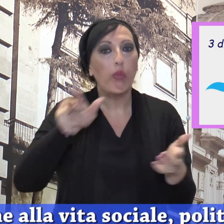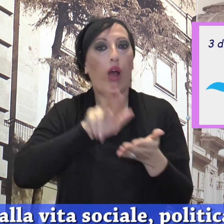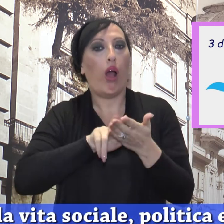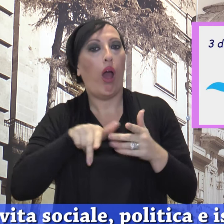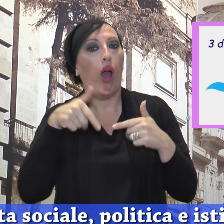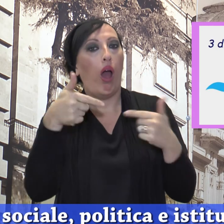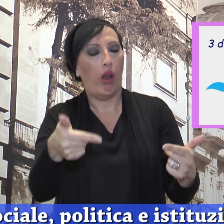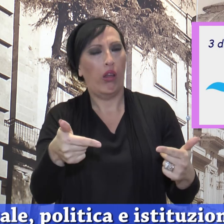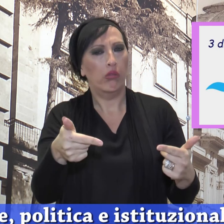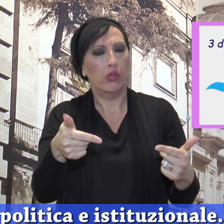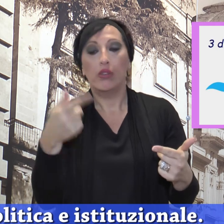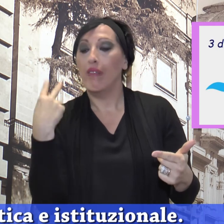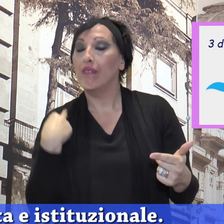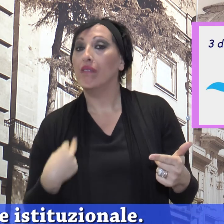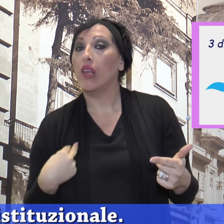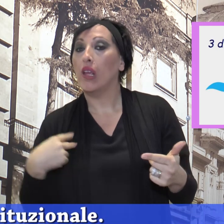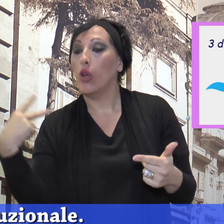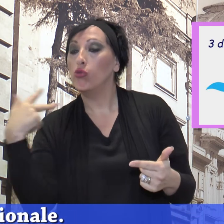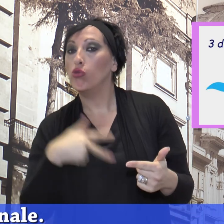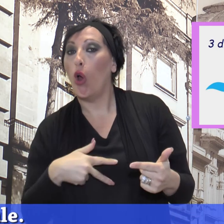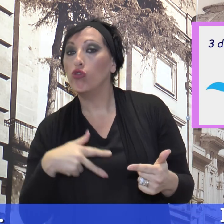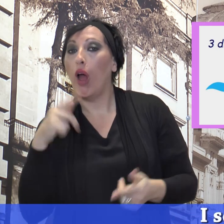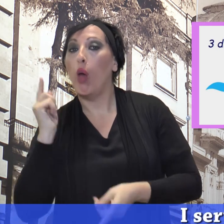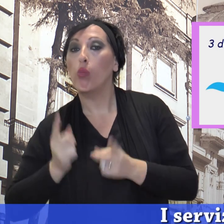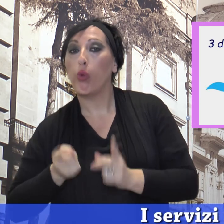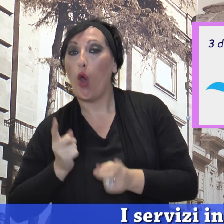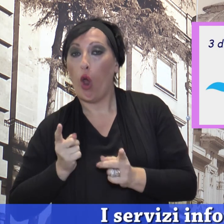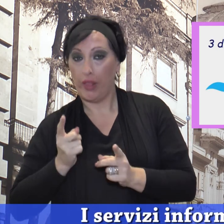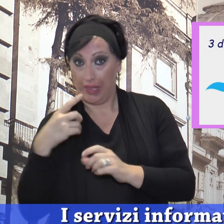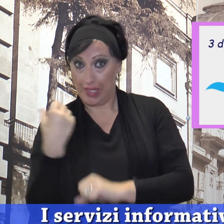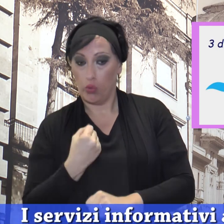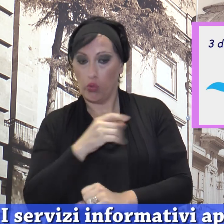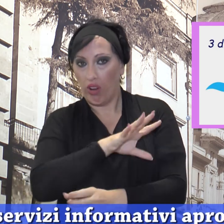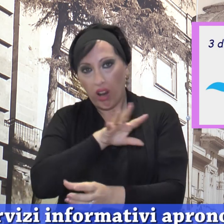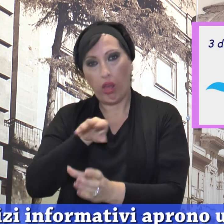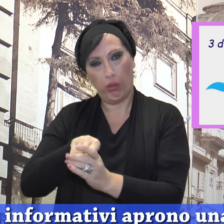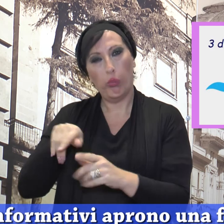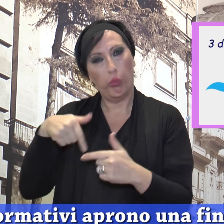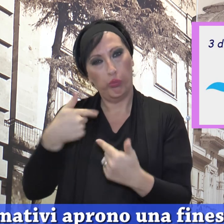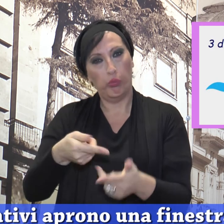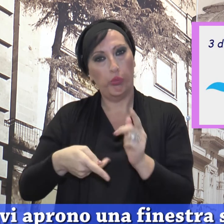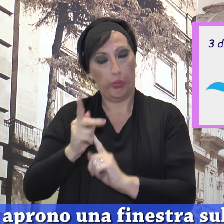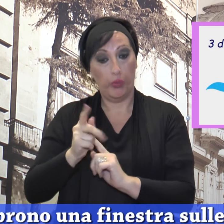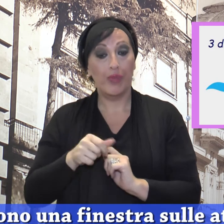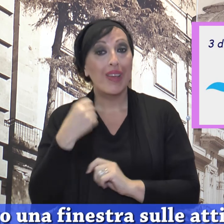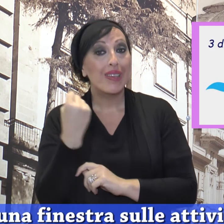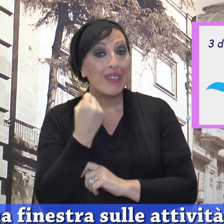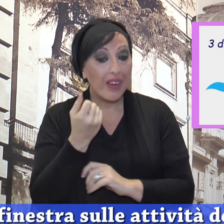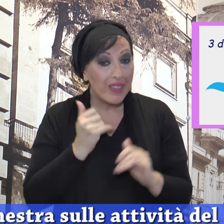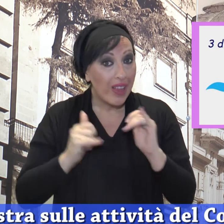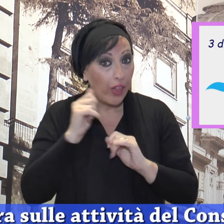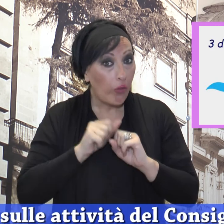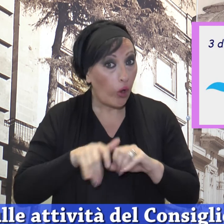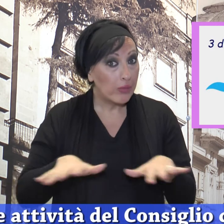maggiore partecipazione alla vita sociale, politica e istituzionale. I servizi informativi